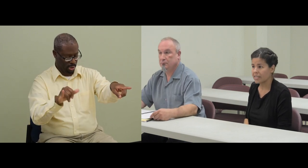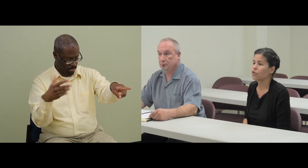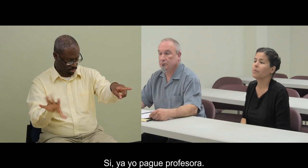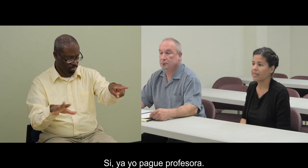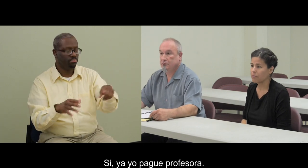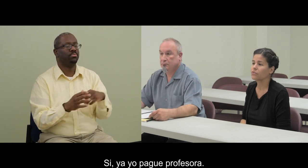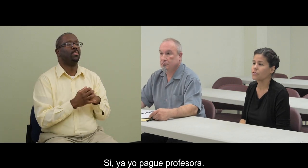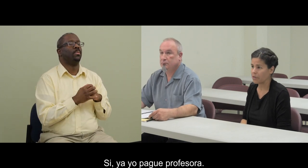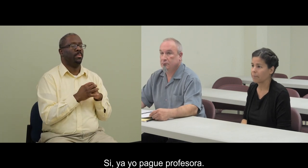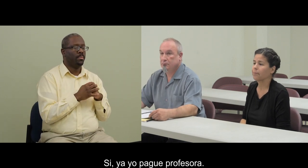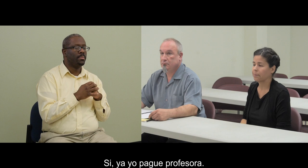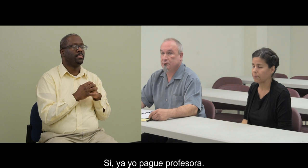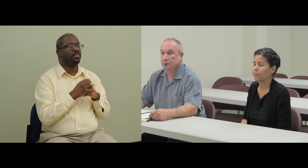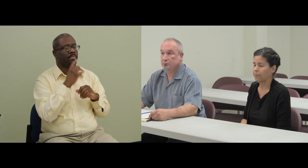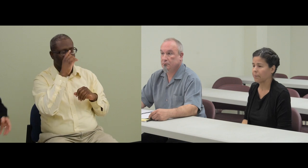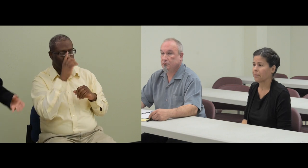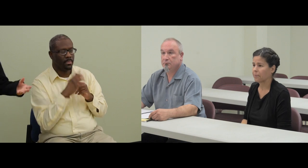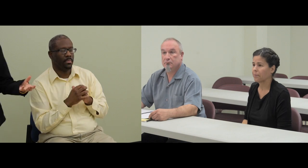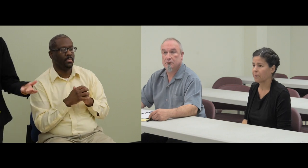Sí, ya yo pagué, profesora.